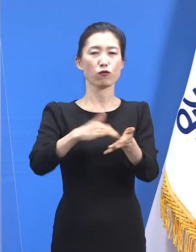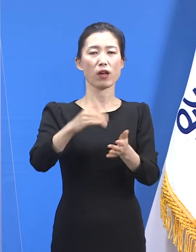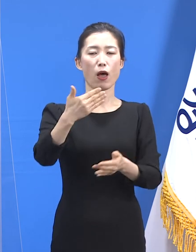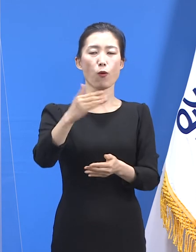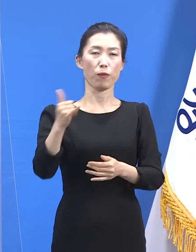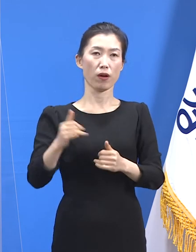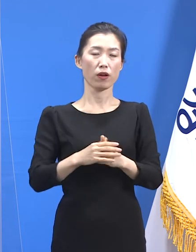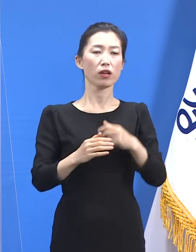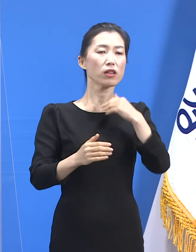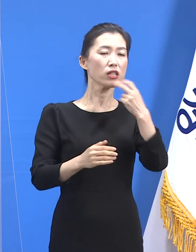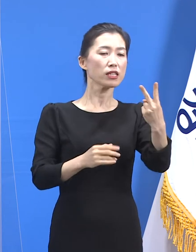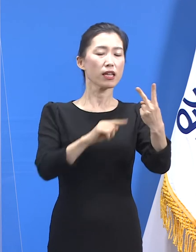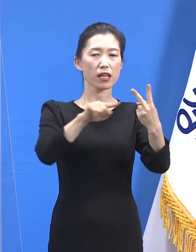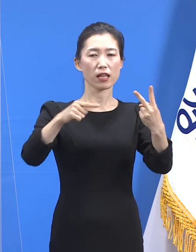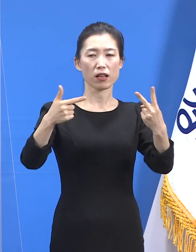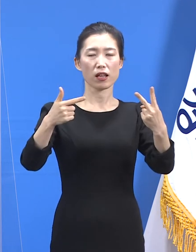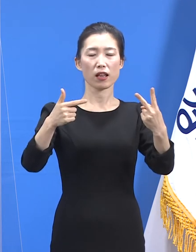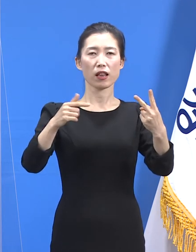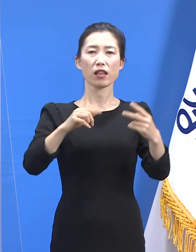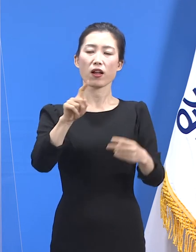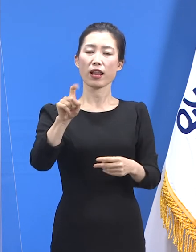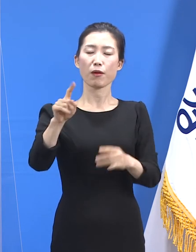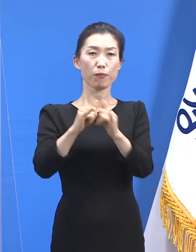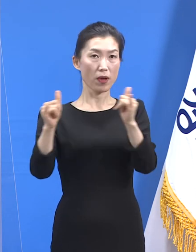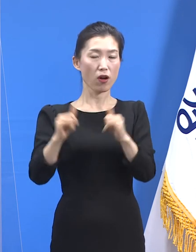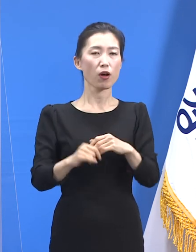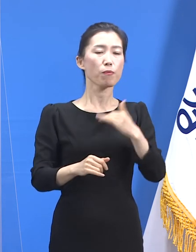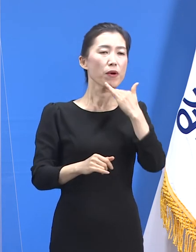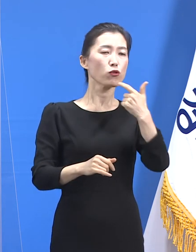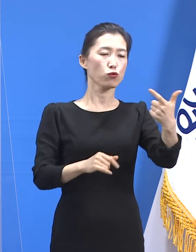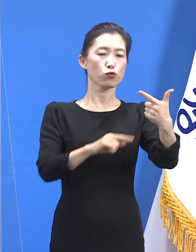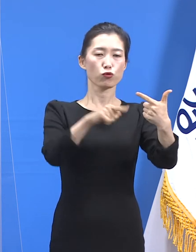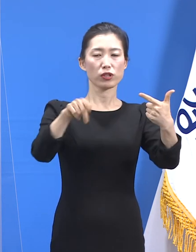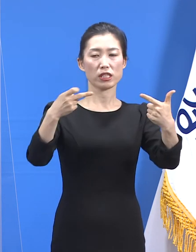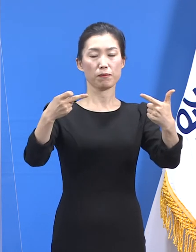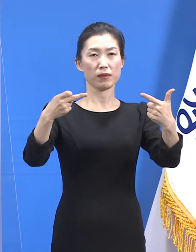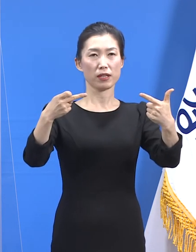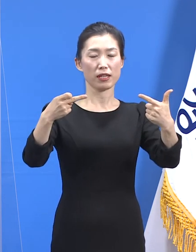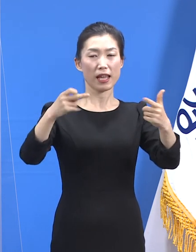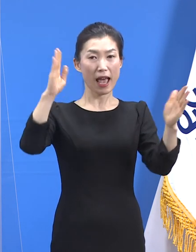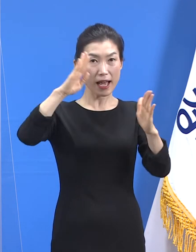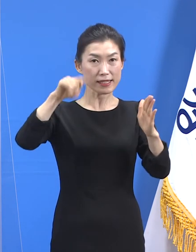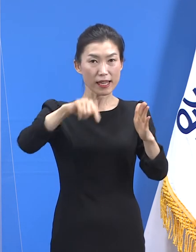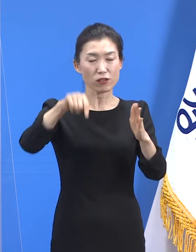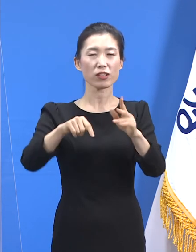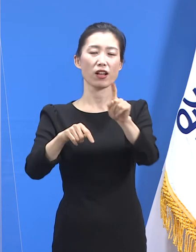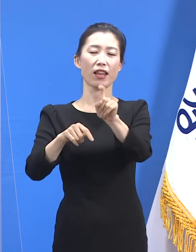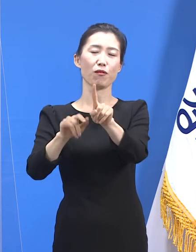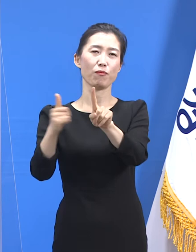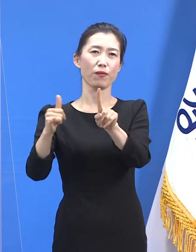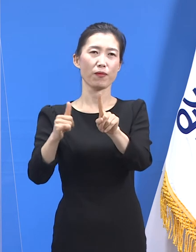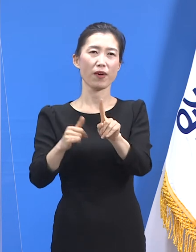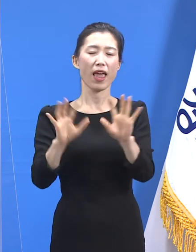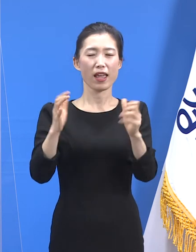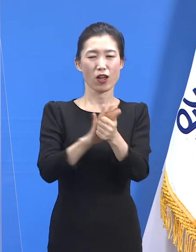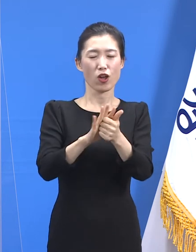만 2세에서 6세 미만 연령이 11명, 만 6세에서 12세 사이 학년기 아동은 11명이었습니다.